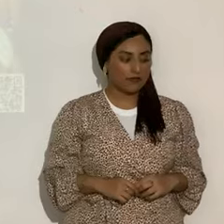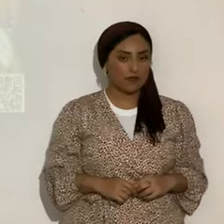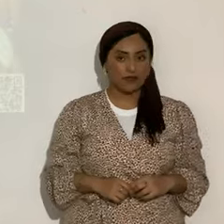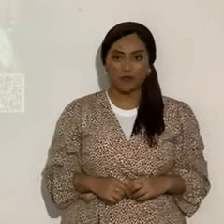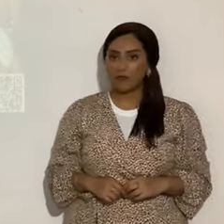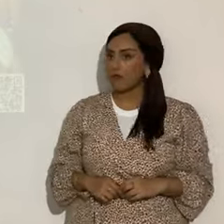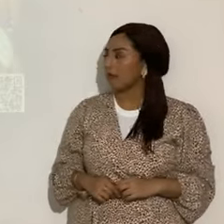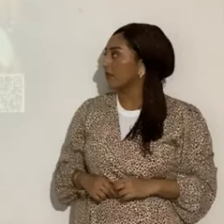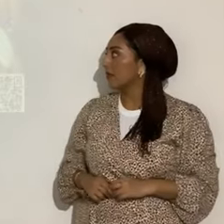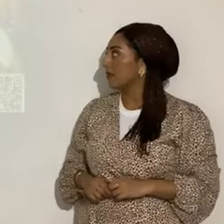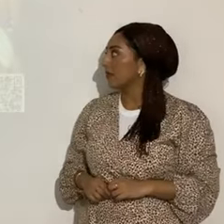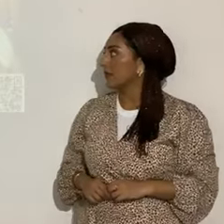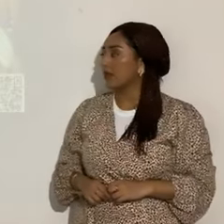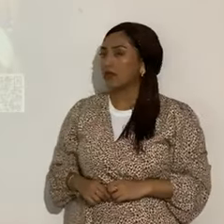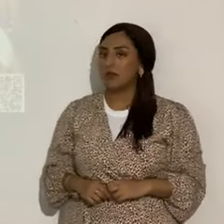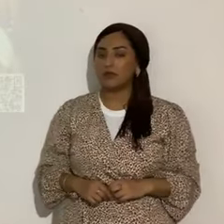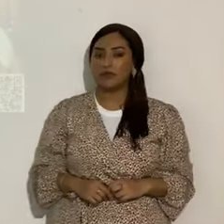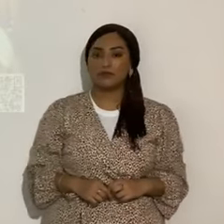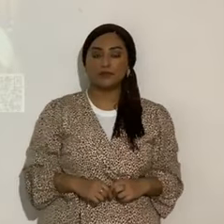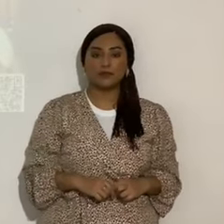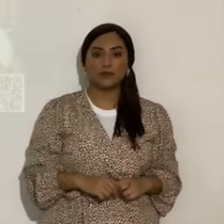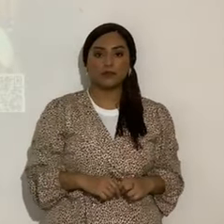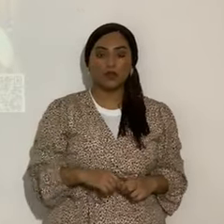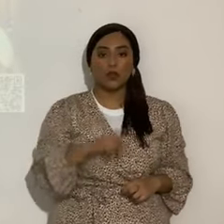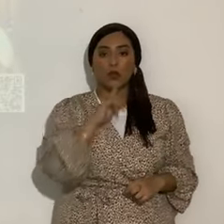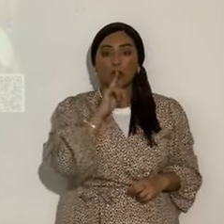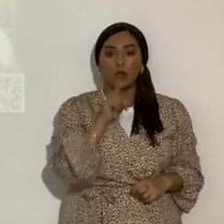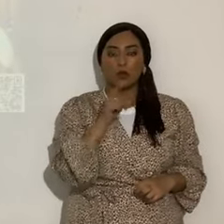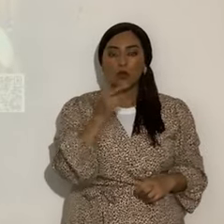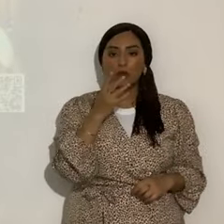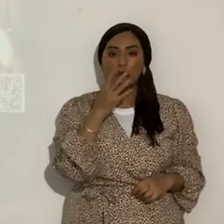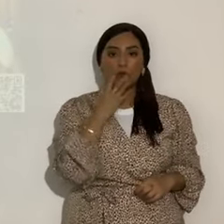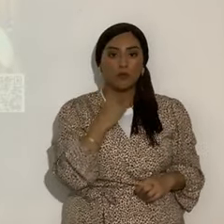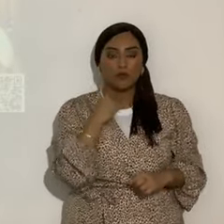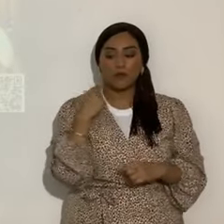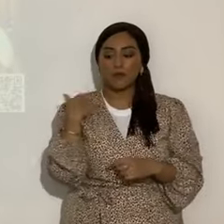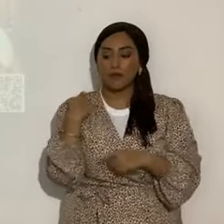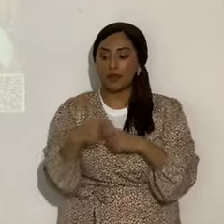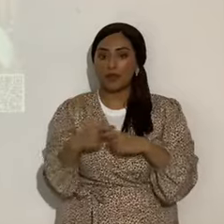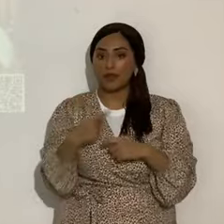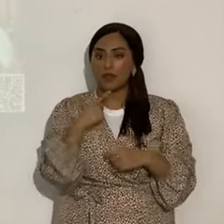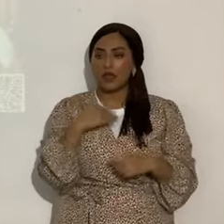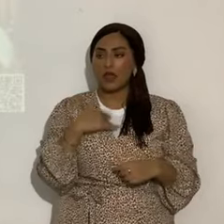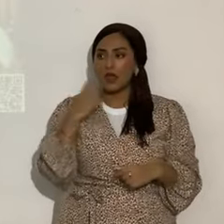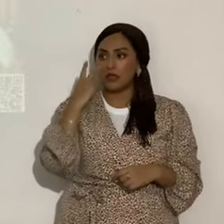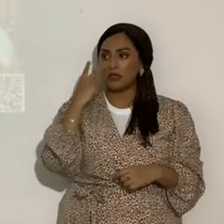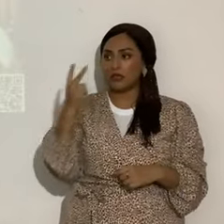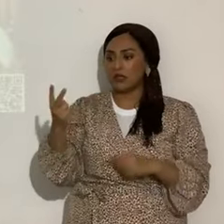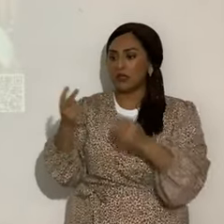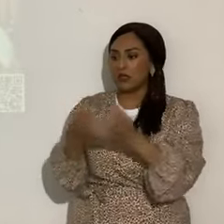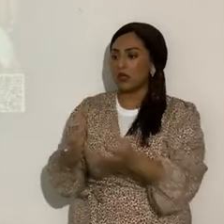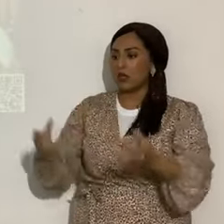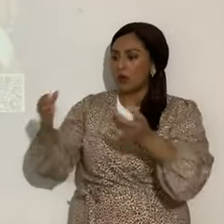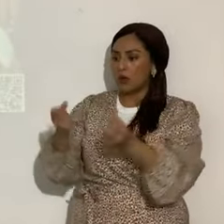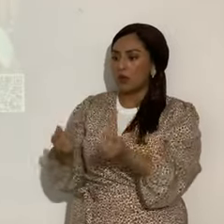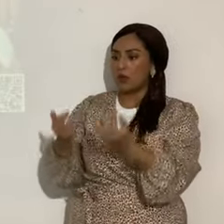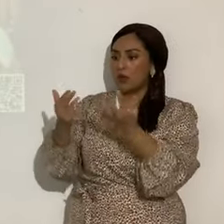en el original traducido del hebreo al español dice, yo veo una olla inclinada desde el norte sobre el fuego